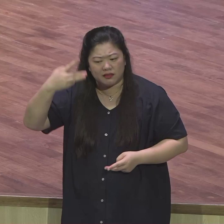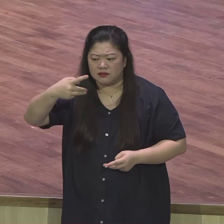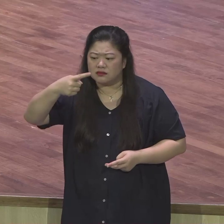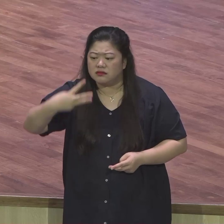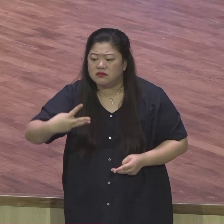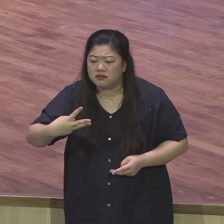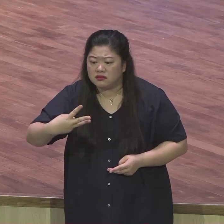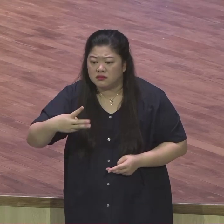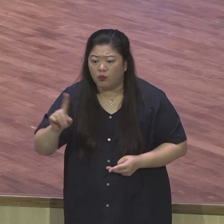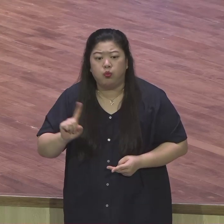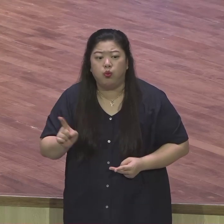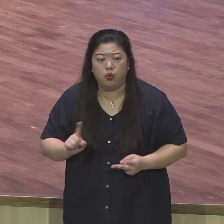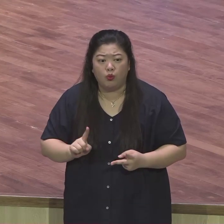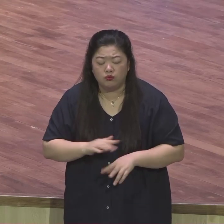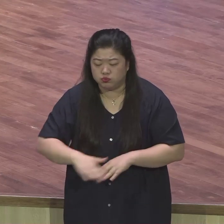그러니까 그대로 사는 거예요.